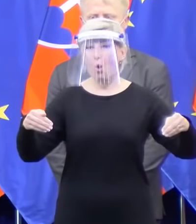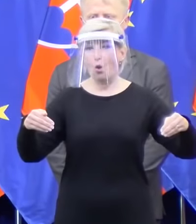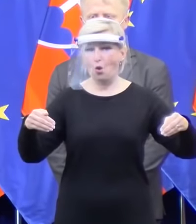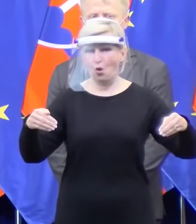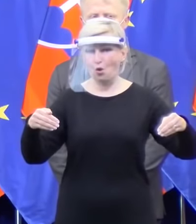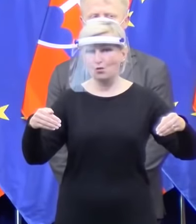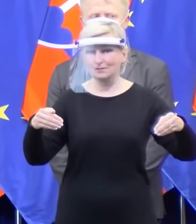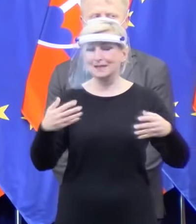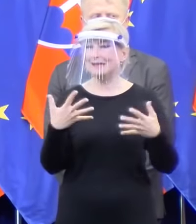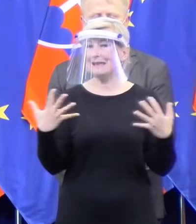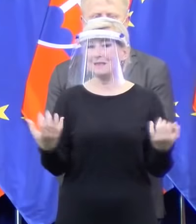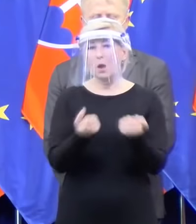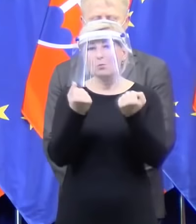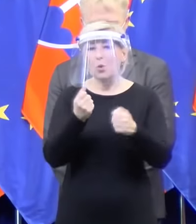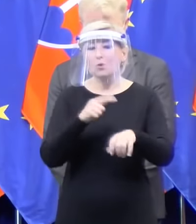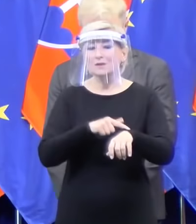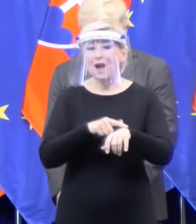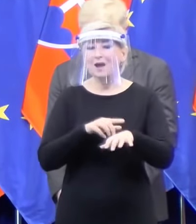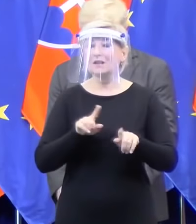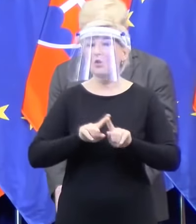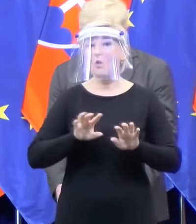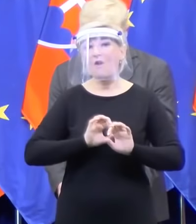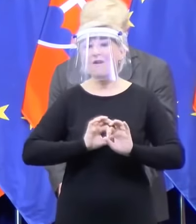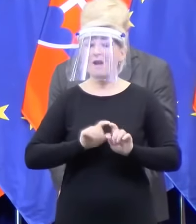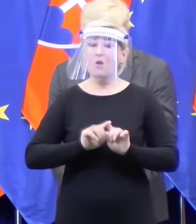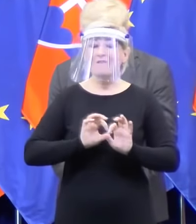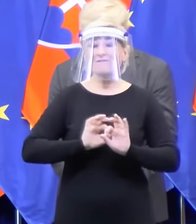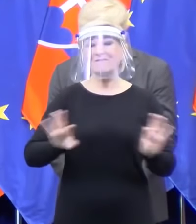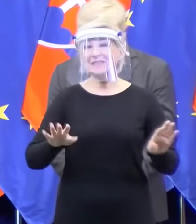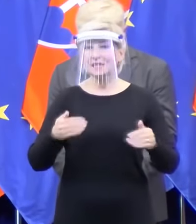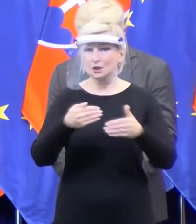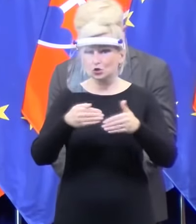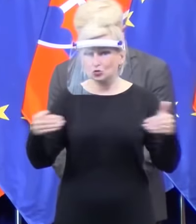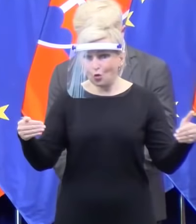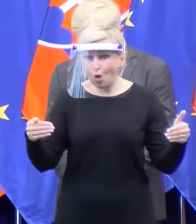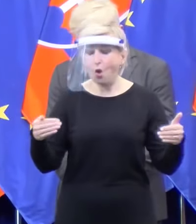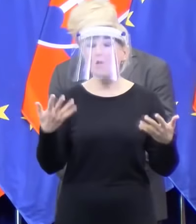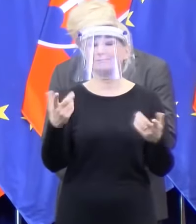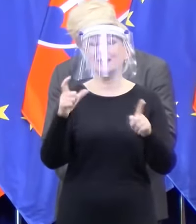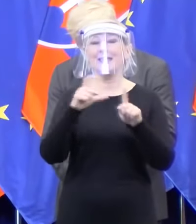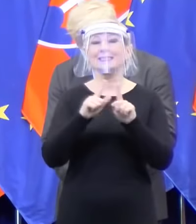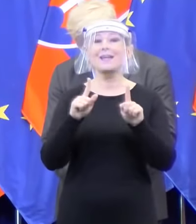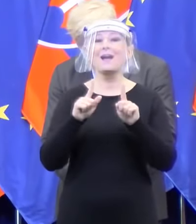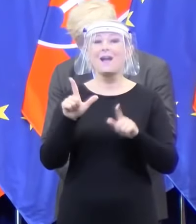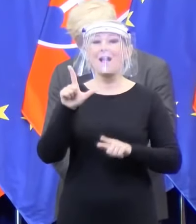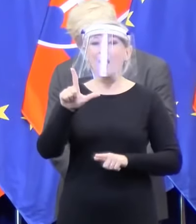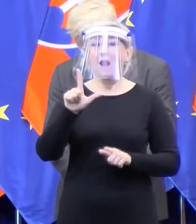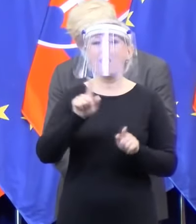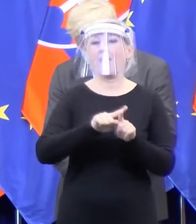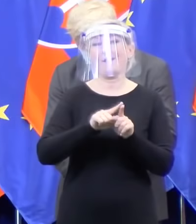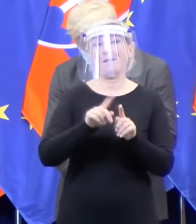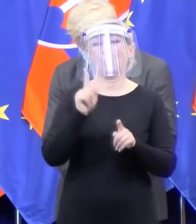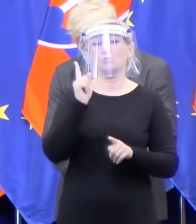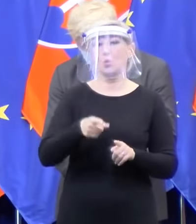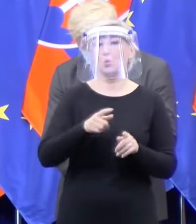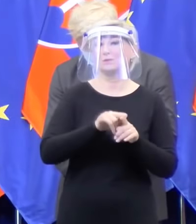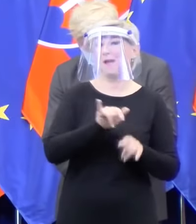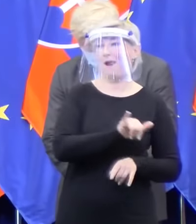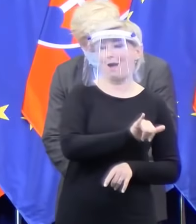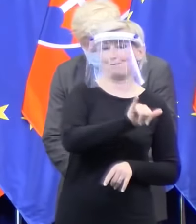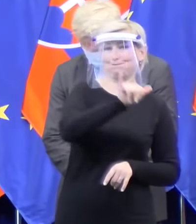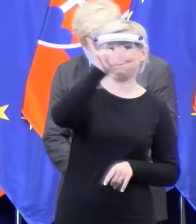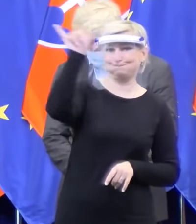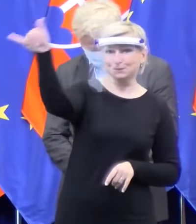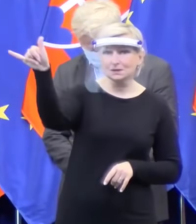počítalo spoločnosť DHL jednoducho odletela. Nechala tieto respirátory na letisku v Istambule. A